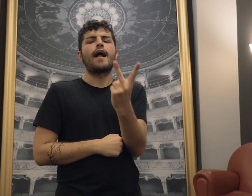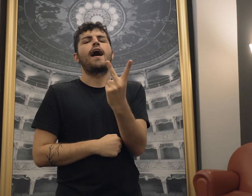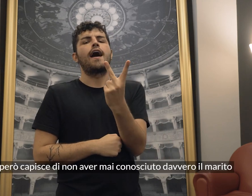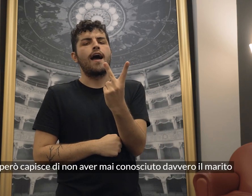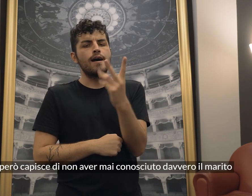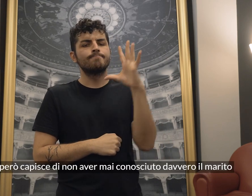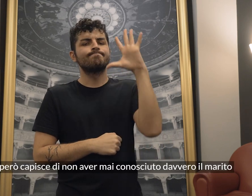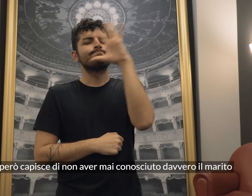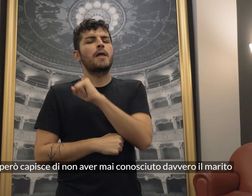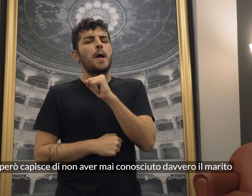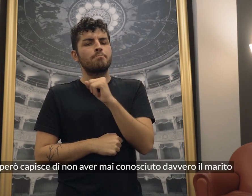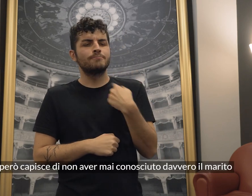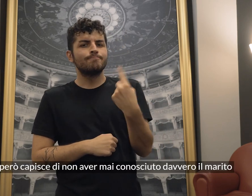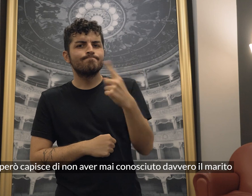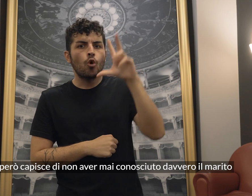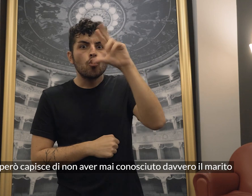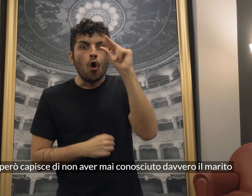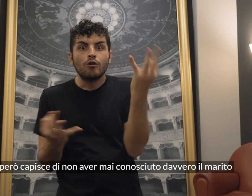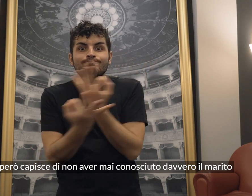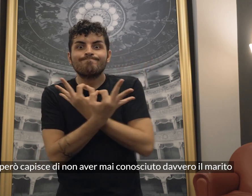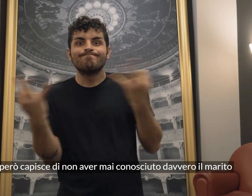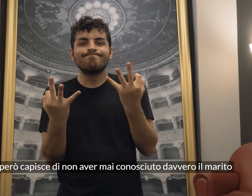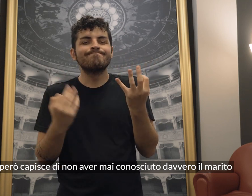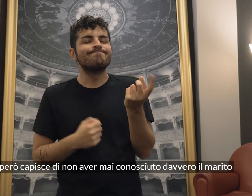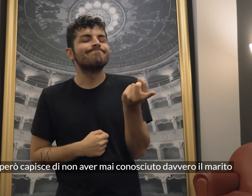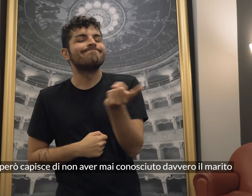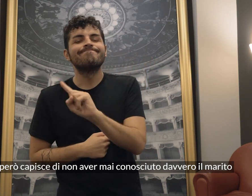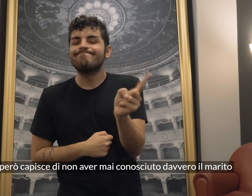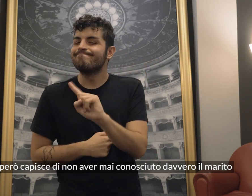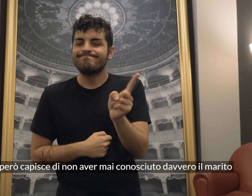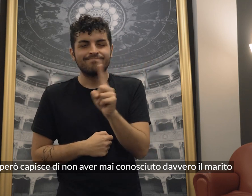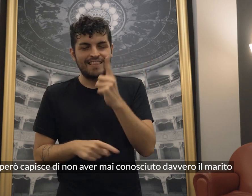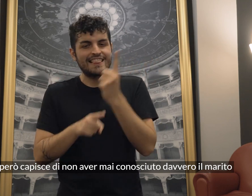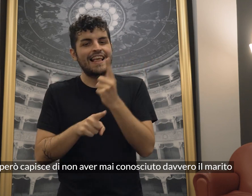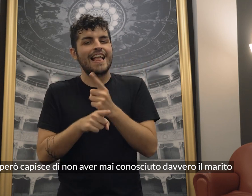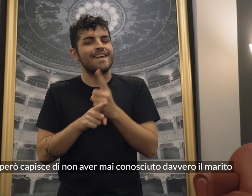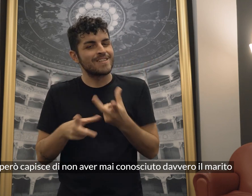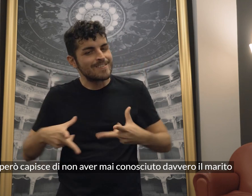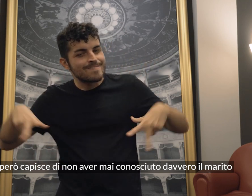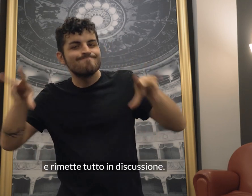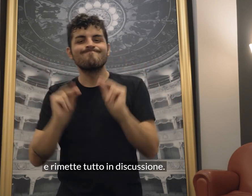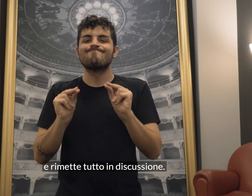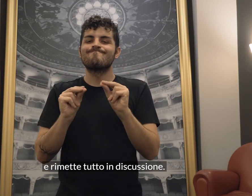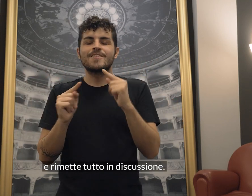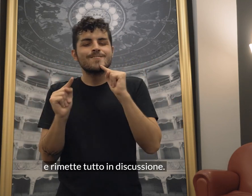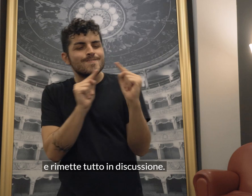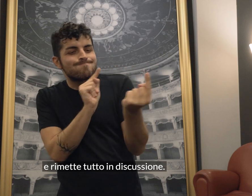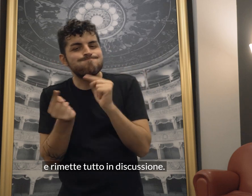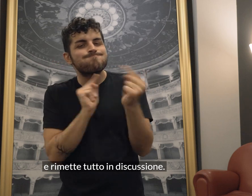Nora, però, capisce di non aver mai conosciuto davvero il marito e rimette tutto